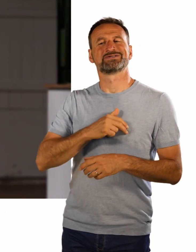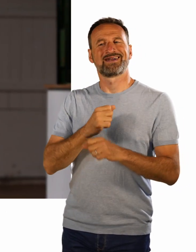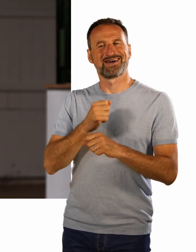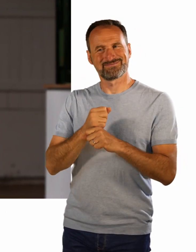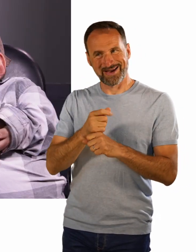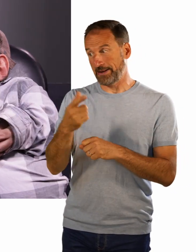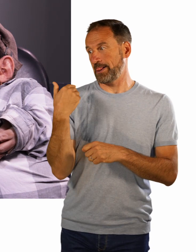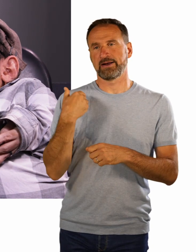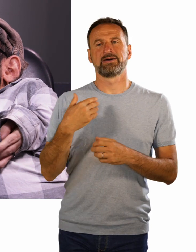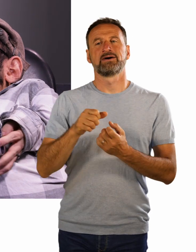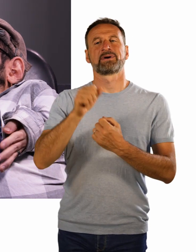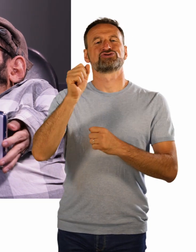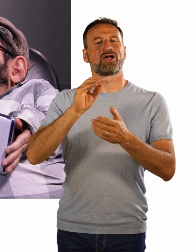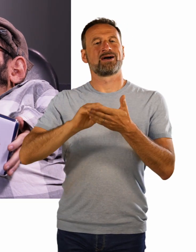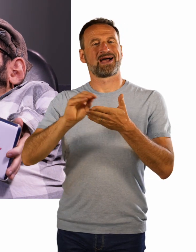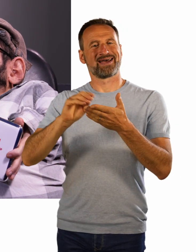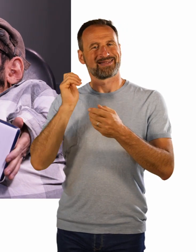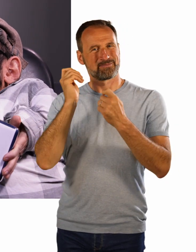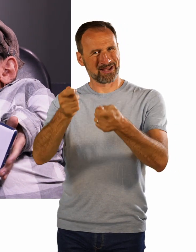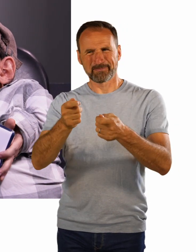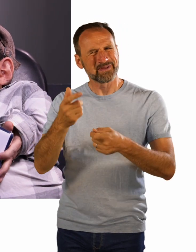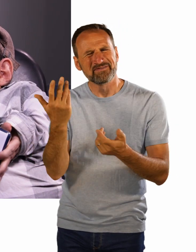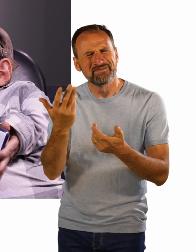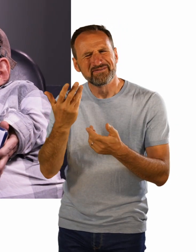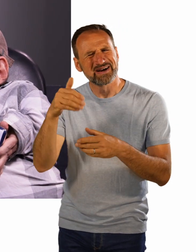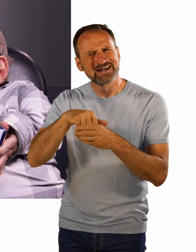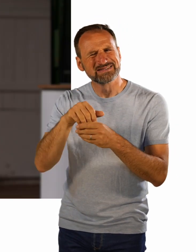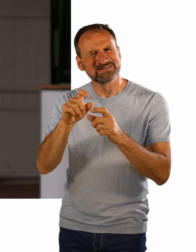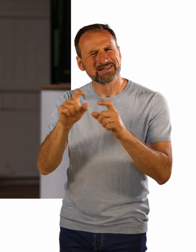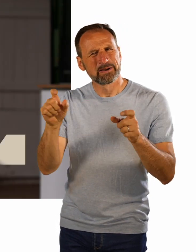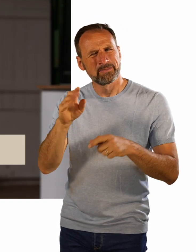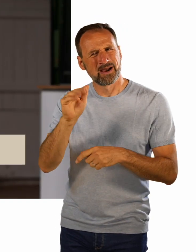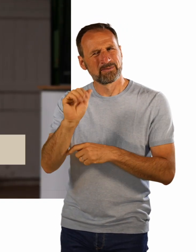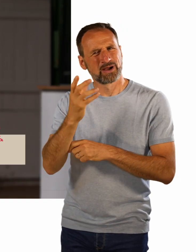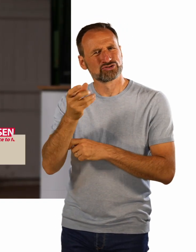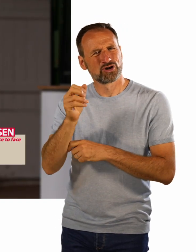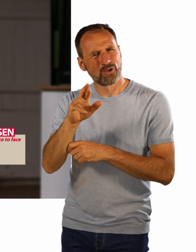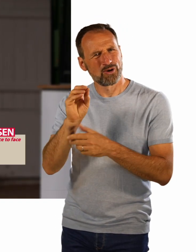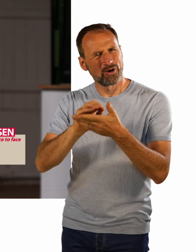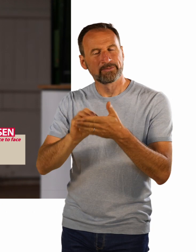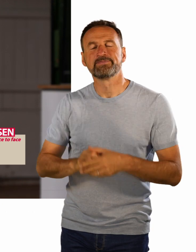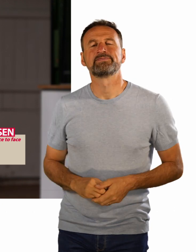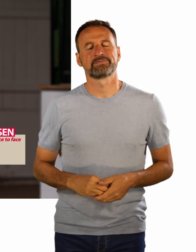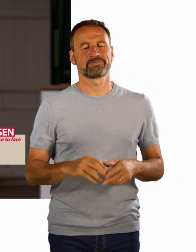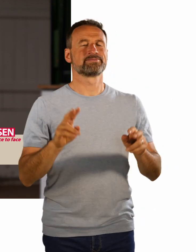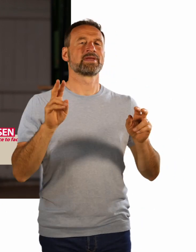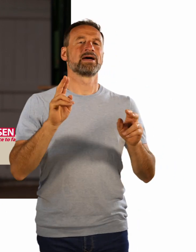Was war das Thema deiner Bachelorarbeit? Die Bedeutung der Anbindung von Menschen mit kognitiver Beeinträchtigung in den ersten